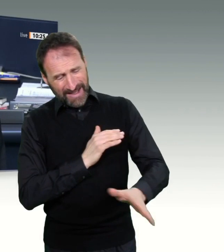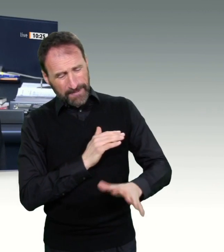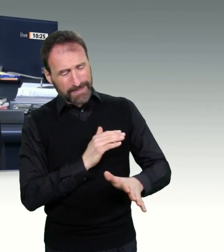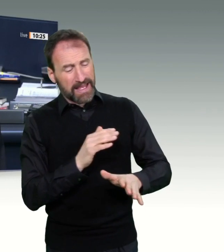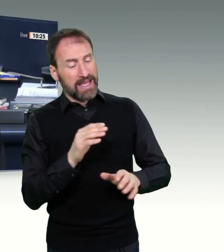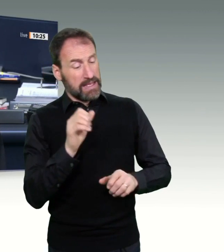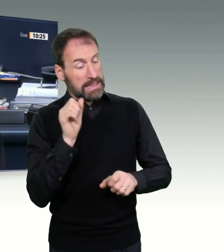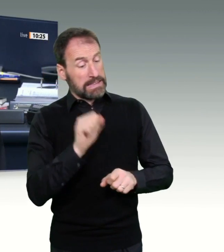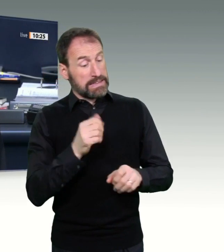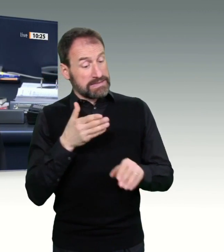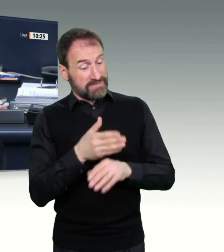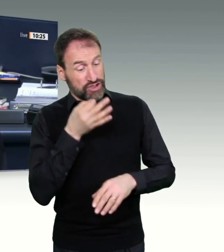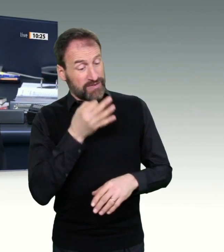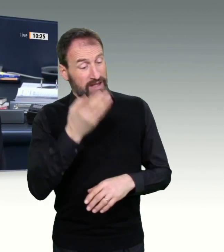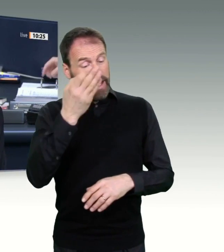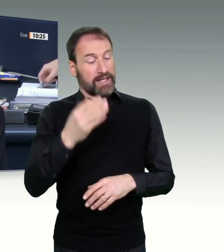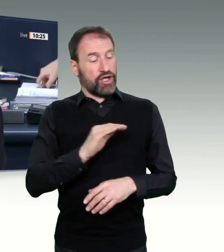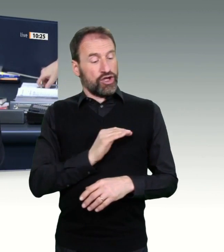Aschenberg-Dugnus? Ja. Bitte, Frau Kollegin.